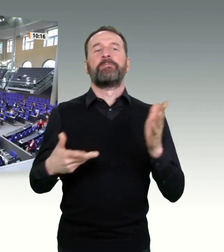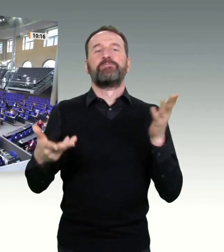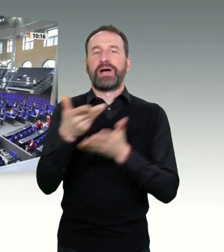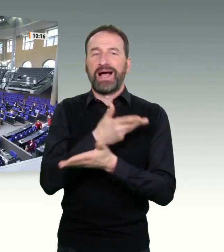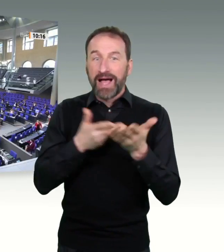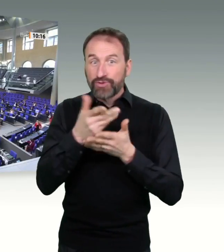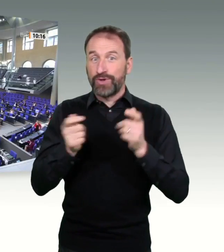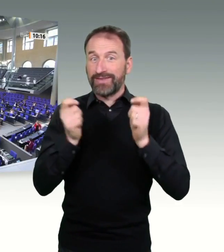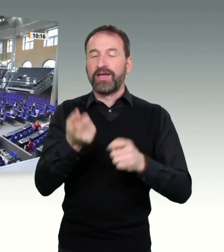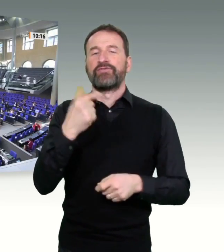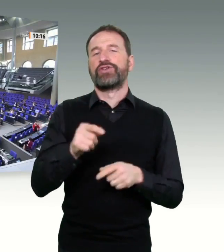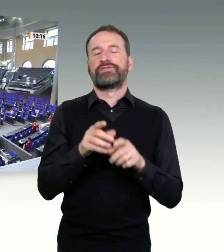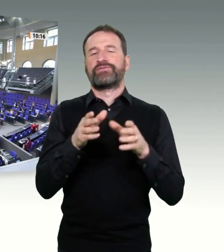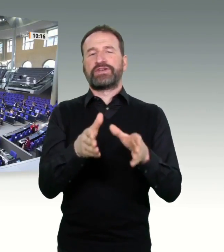Aber die Aussprache können wir erst eröffnen,